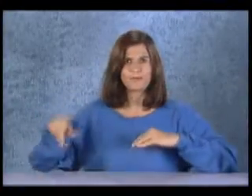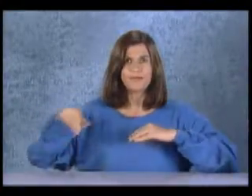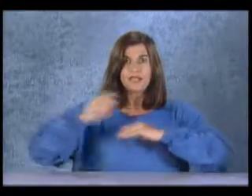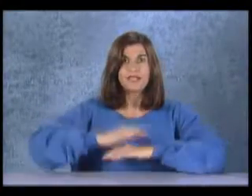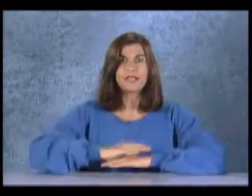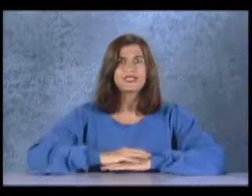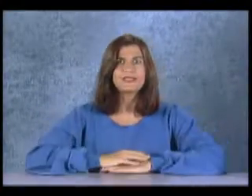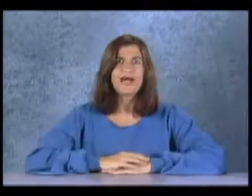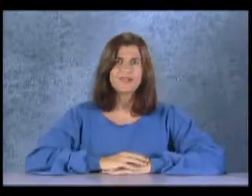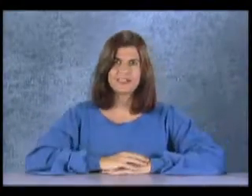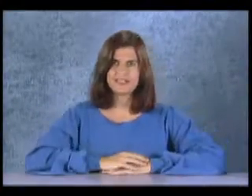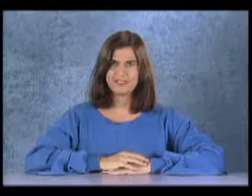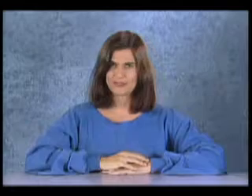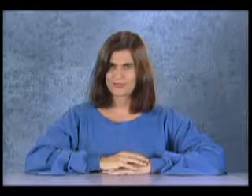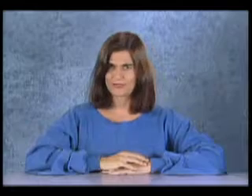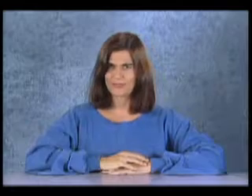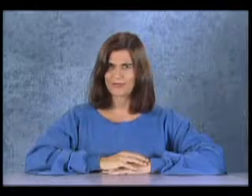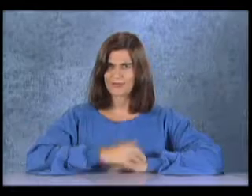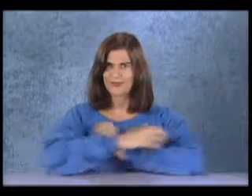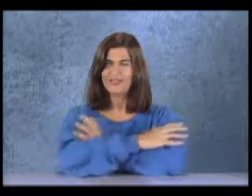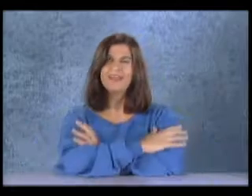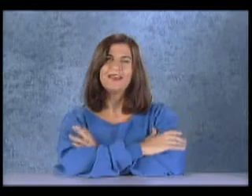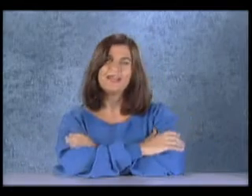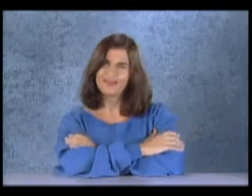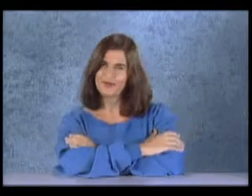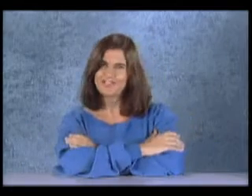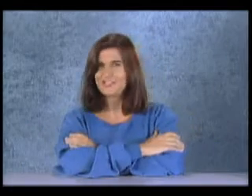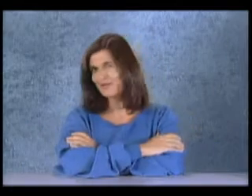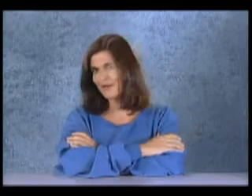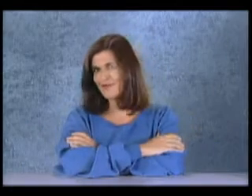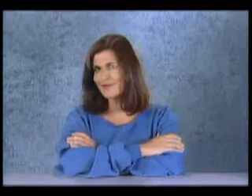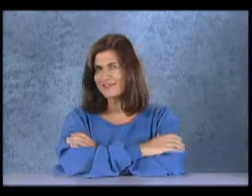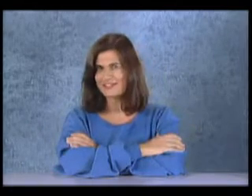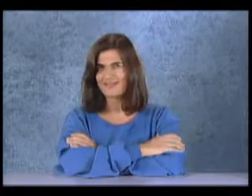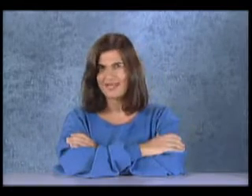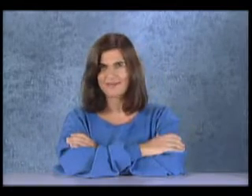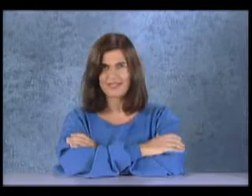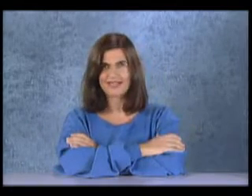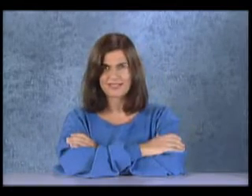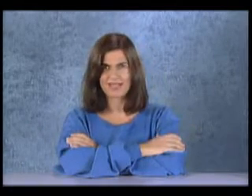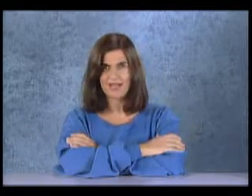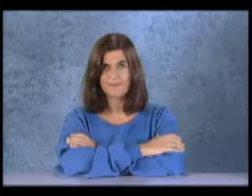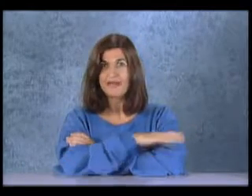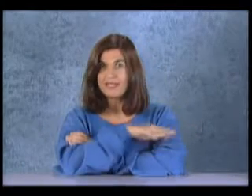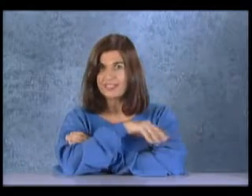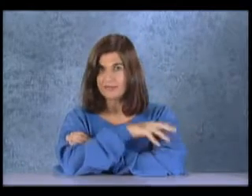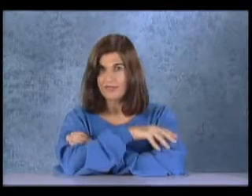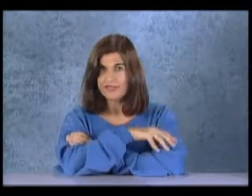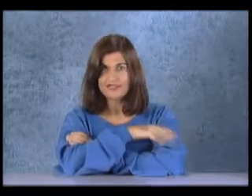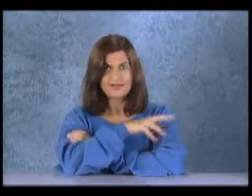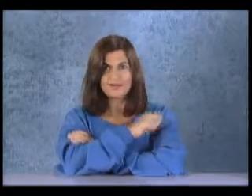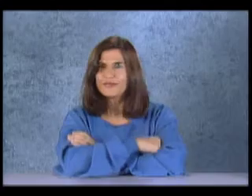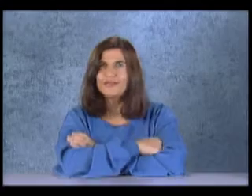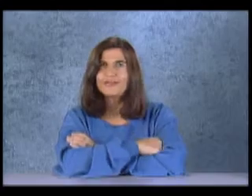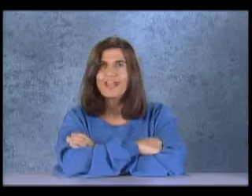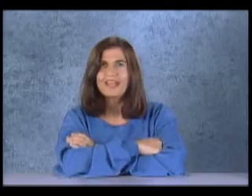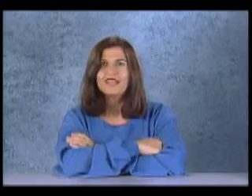e encantava as índias com seu canto. Cada noite ele escolhia uma moça diferente para dançar e as festas em volta da fogueira